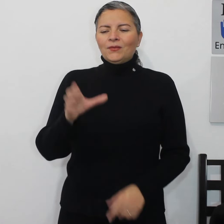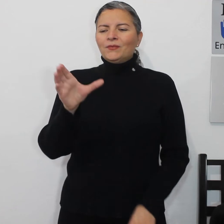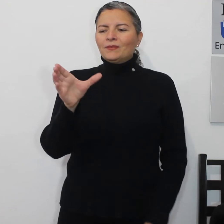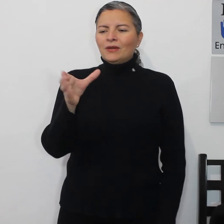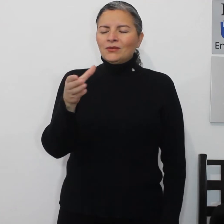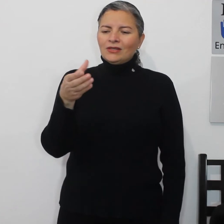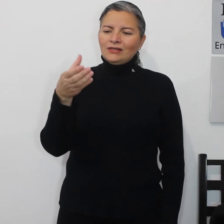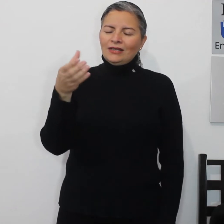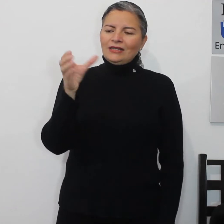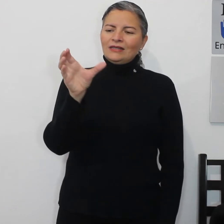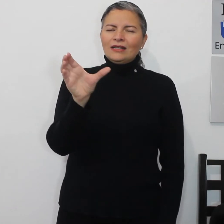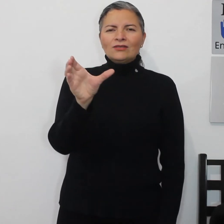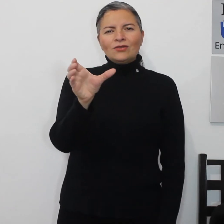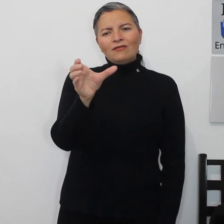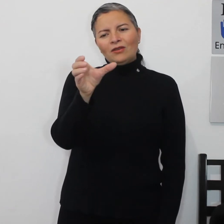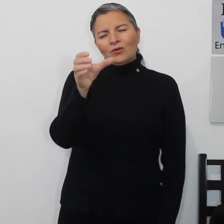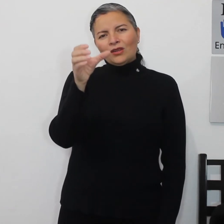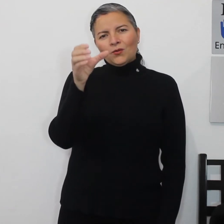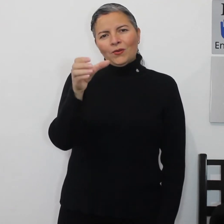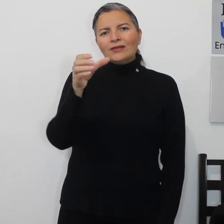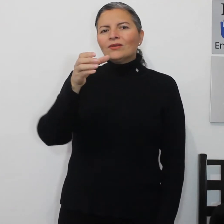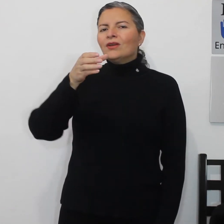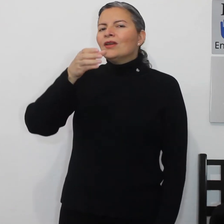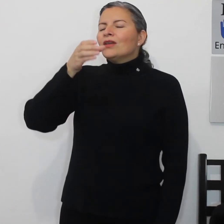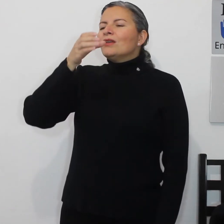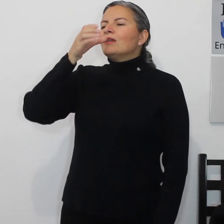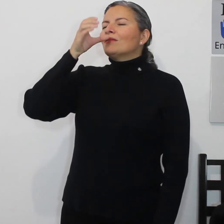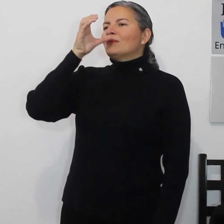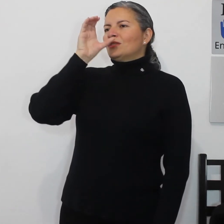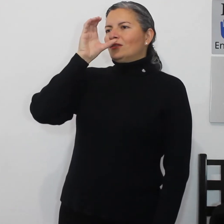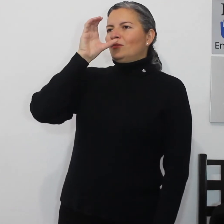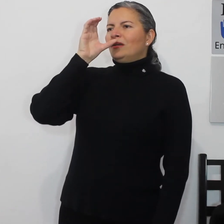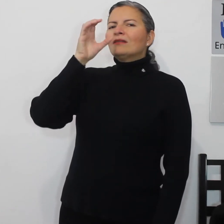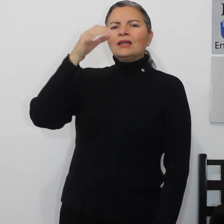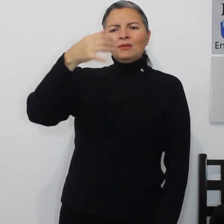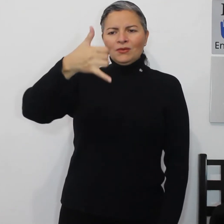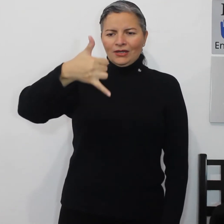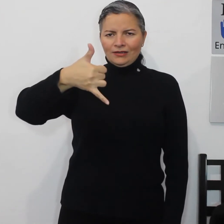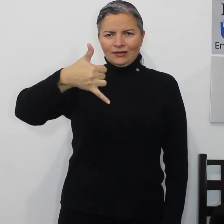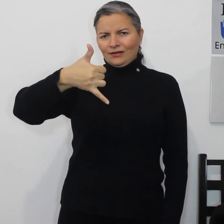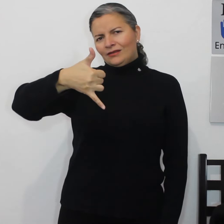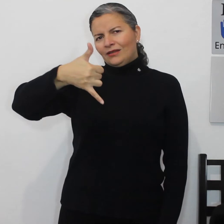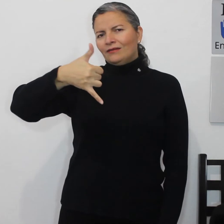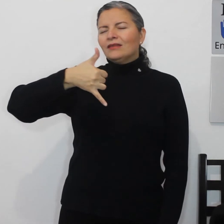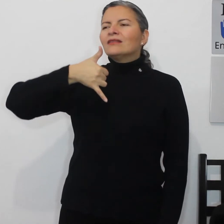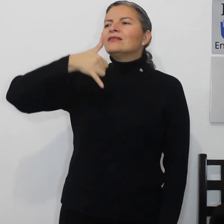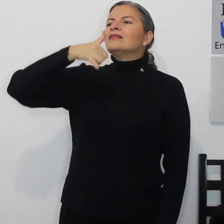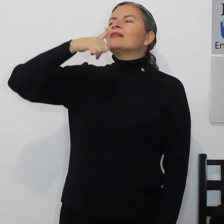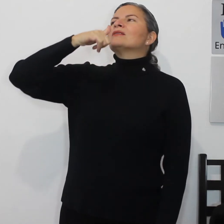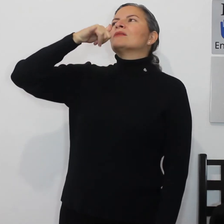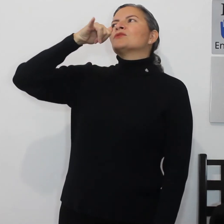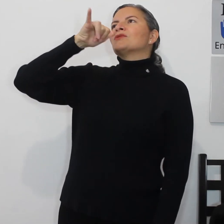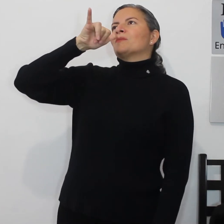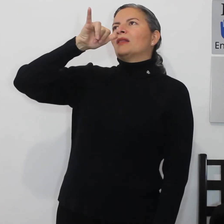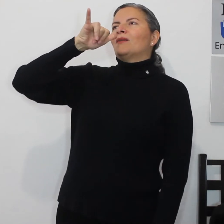vamos a hacer en este caso la figura de un vaso y lo vamos a tomar también puede ser así y decir que lo estamos tomando